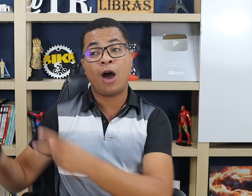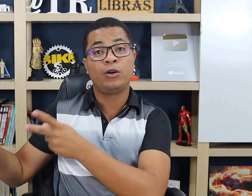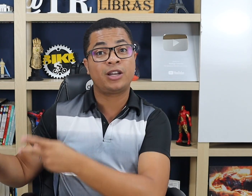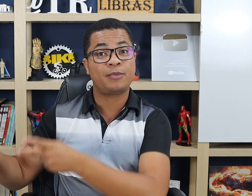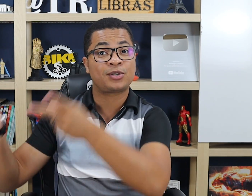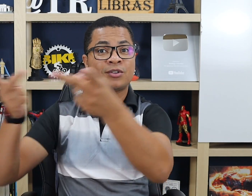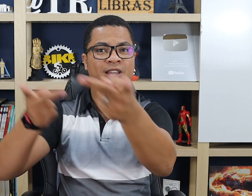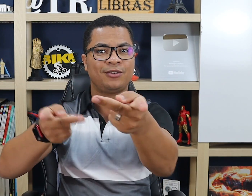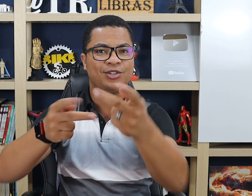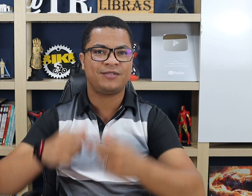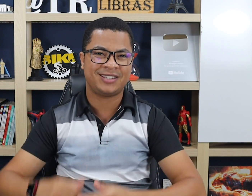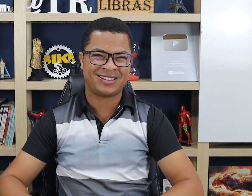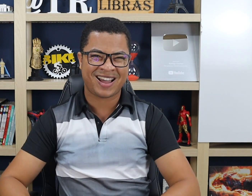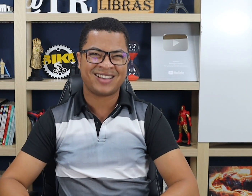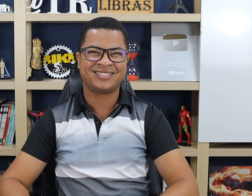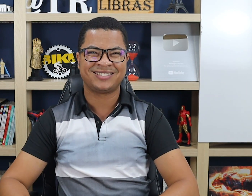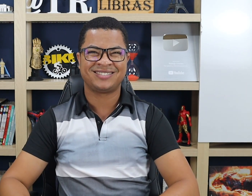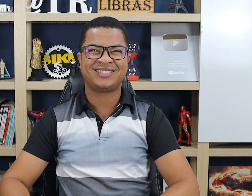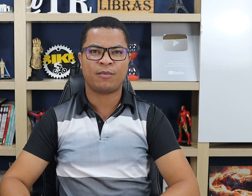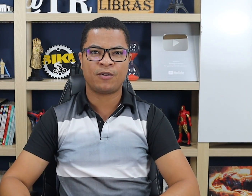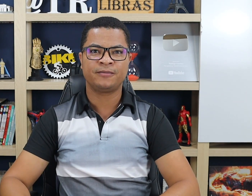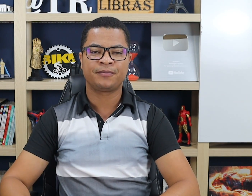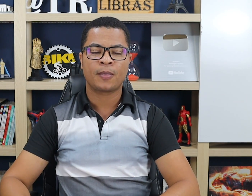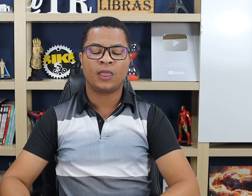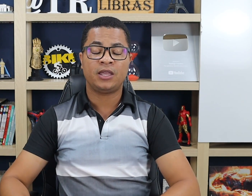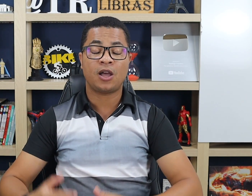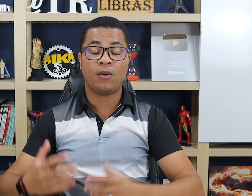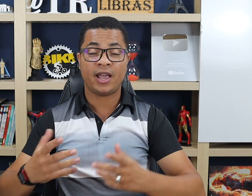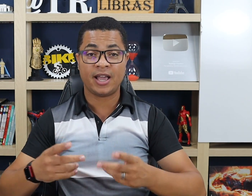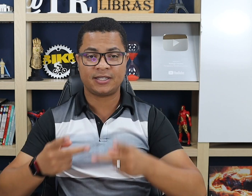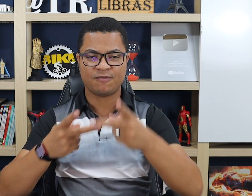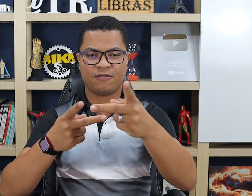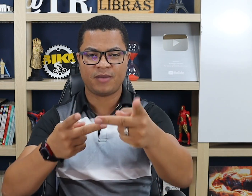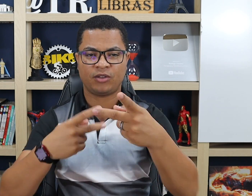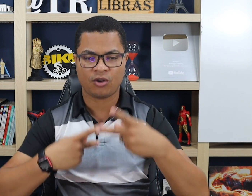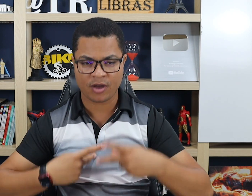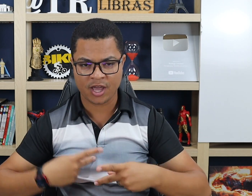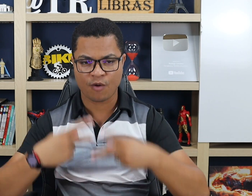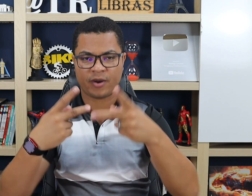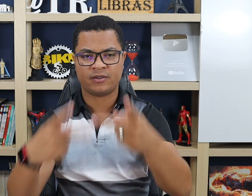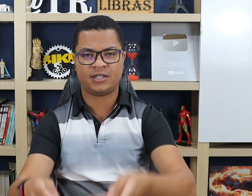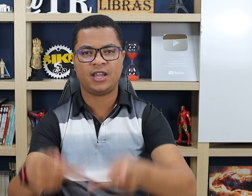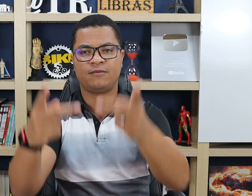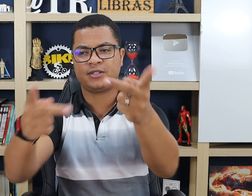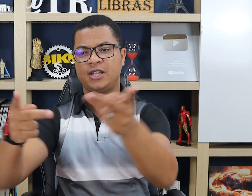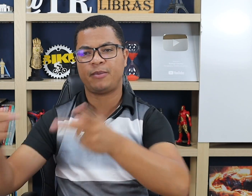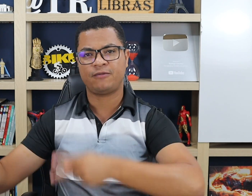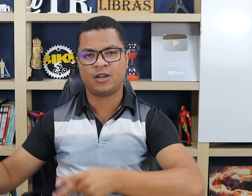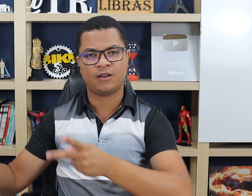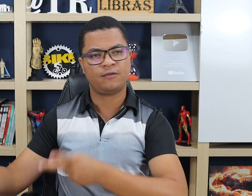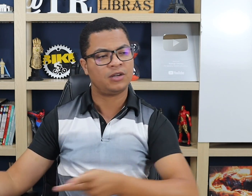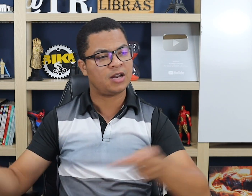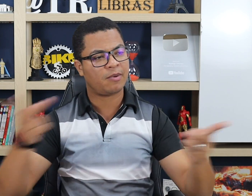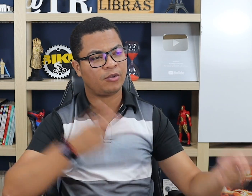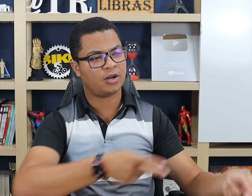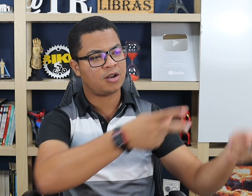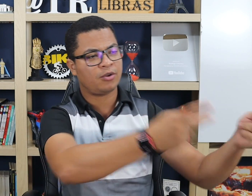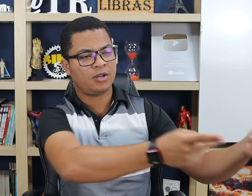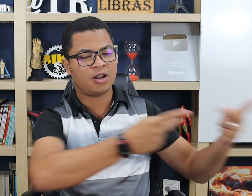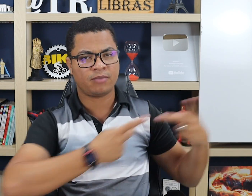a outra pessoa está indo te visitar, tá bom? Então, esse movimento aqui, Eu para você, você para fulano, fulano para Beltrano, Beltrano